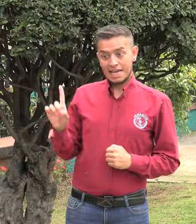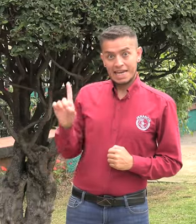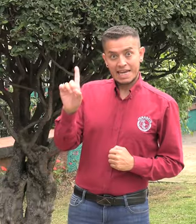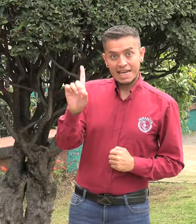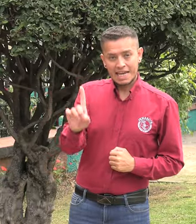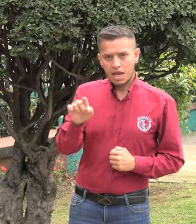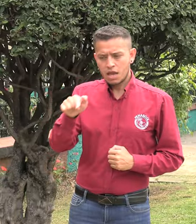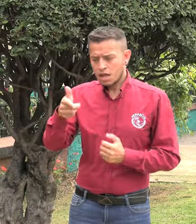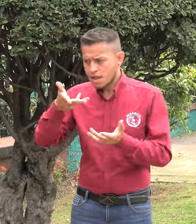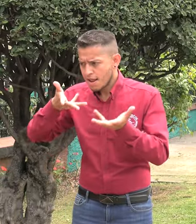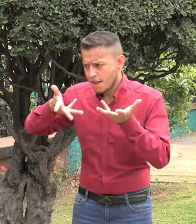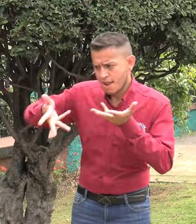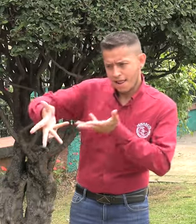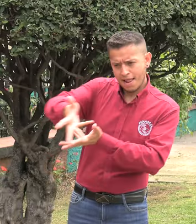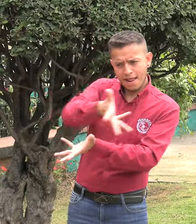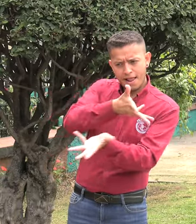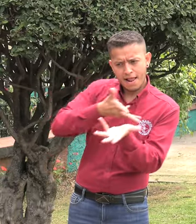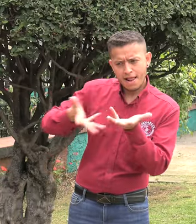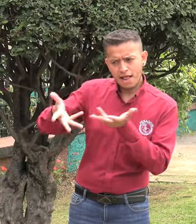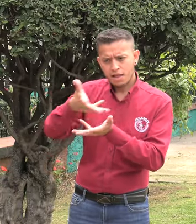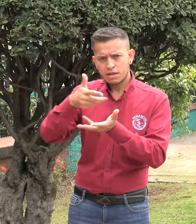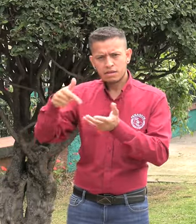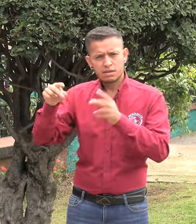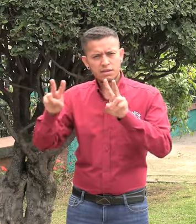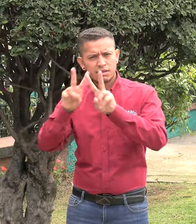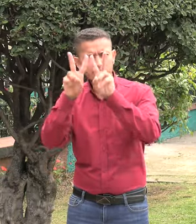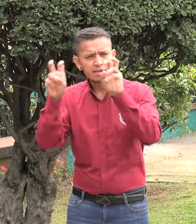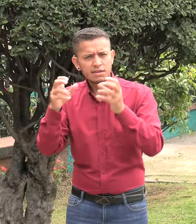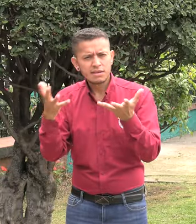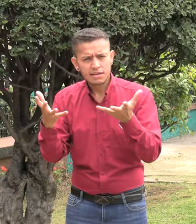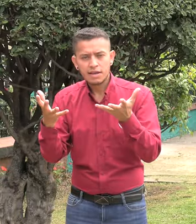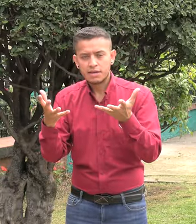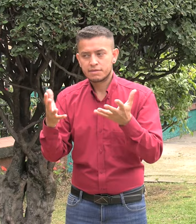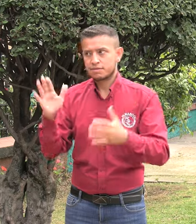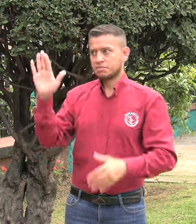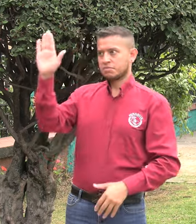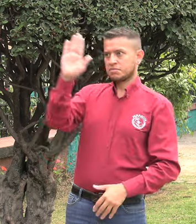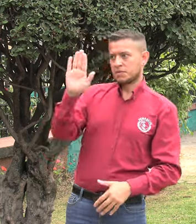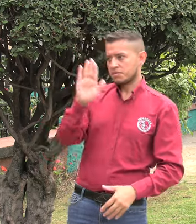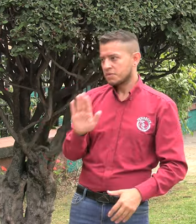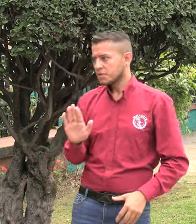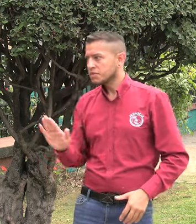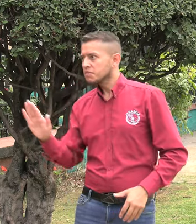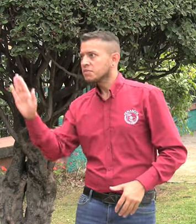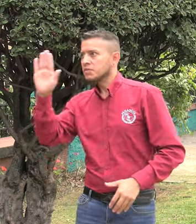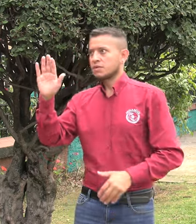Con nuestro invitado estaremos hablando de cómo puede ser la participación de las personas sordas